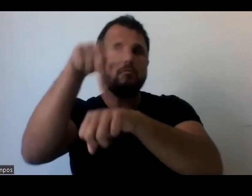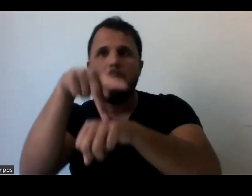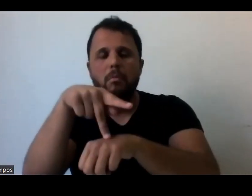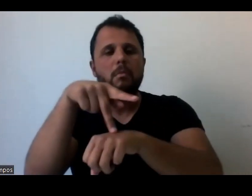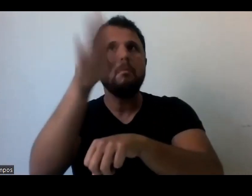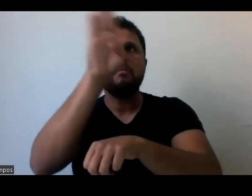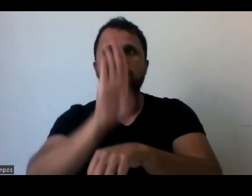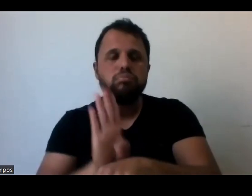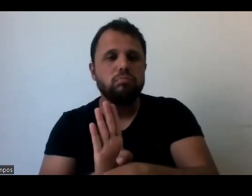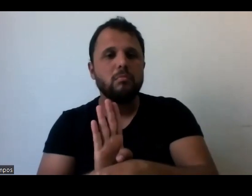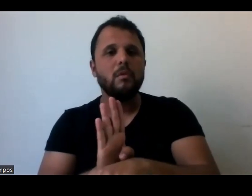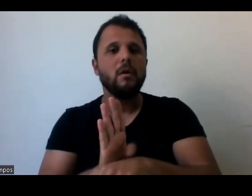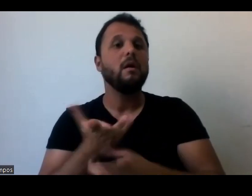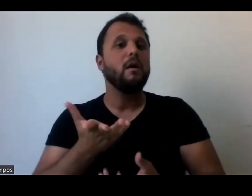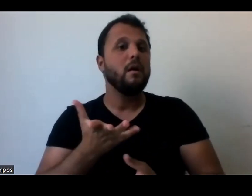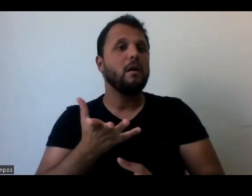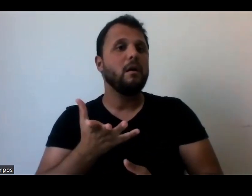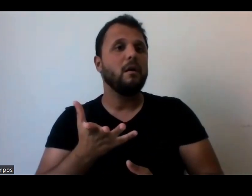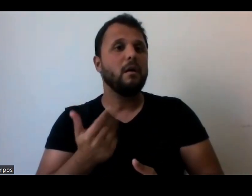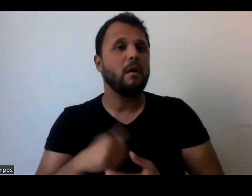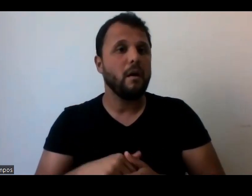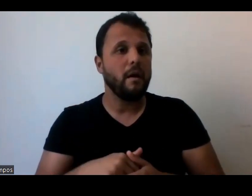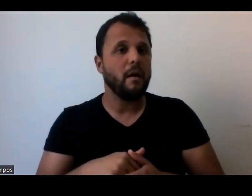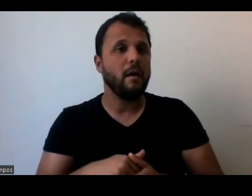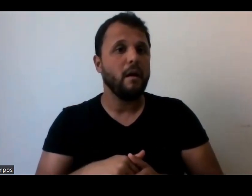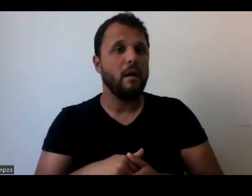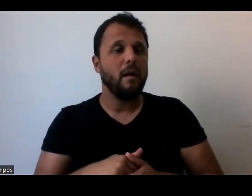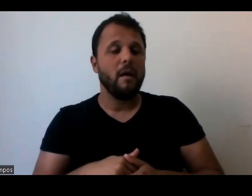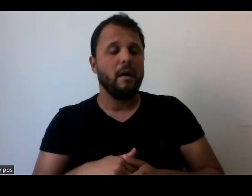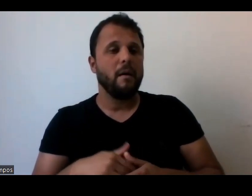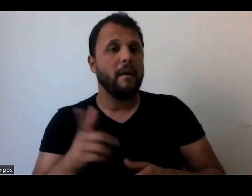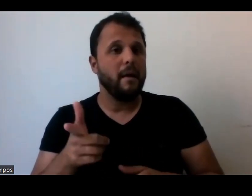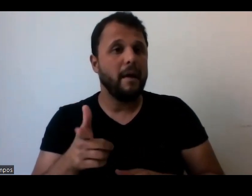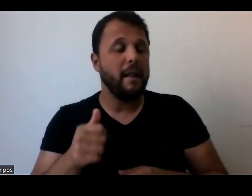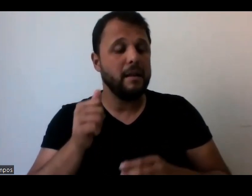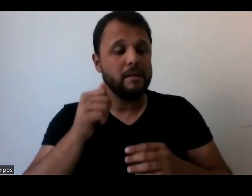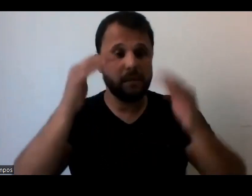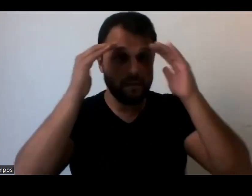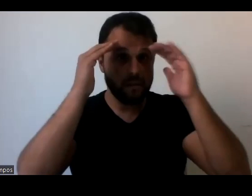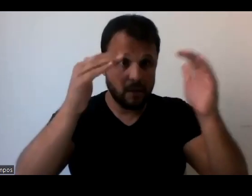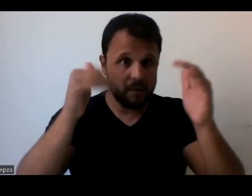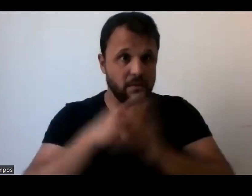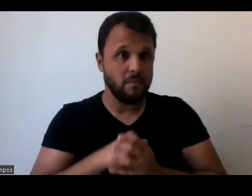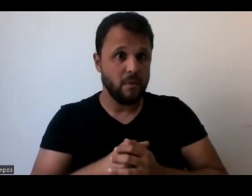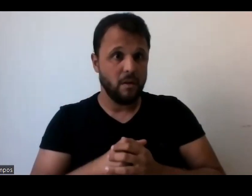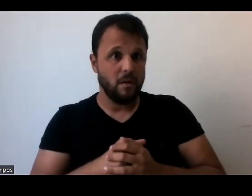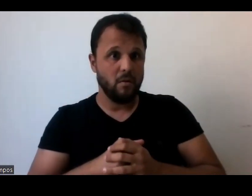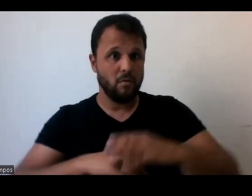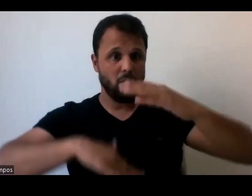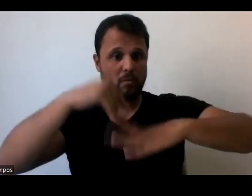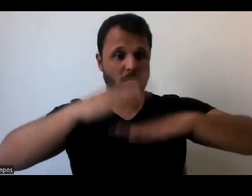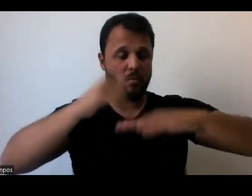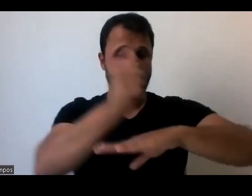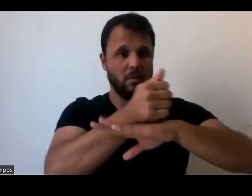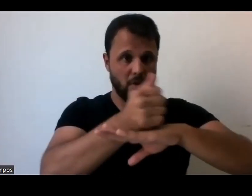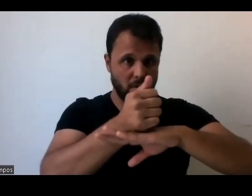eles respeitam cada áudio no que tange a audiodescrição, pelo menos. Cada audiodescritor, você quer fazer, é desse jeito